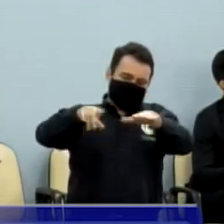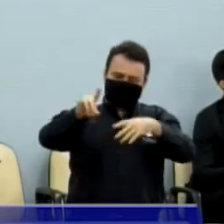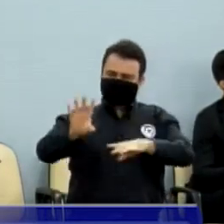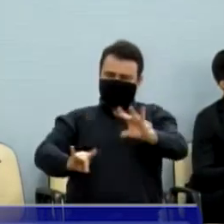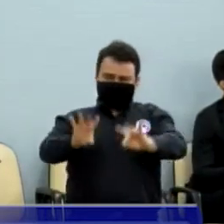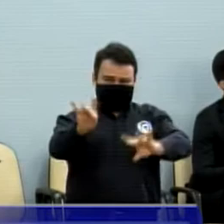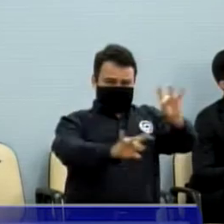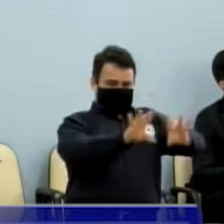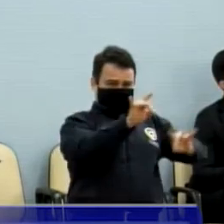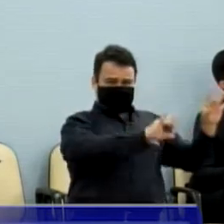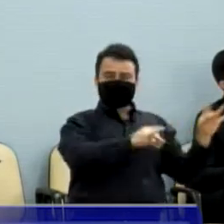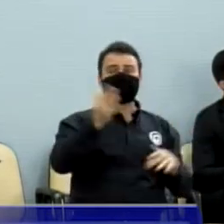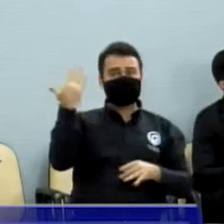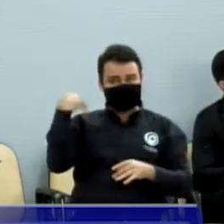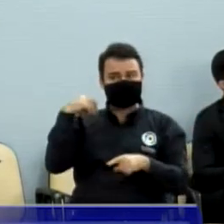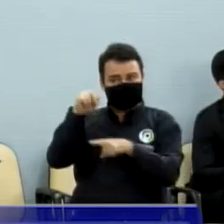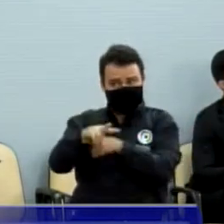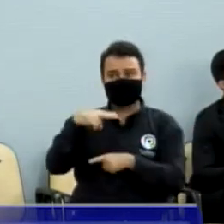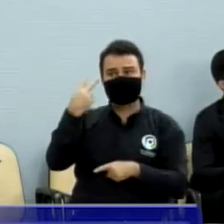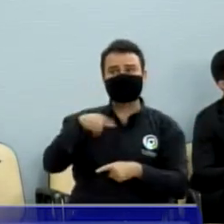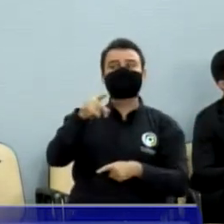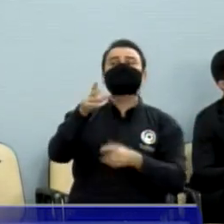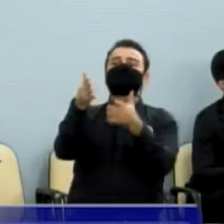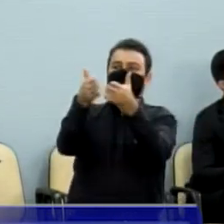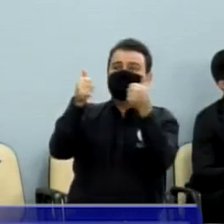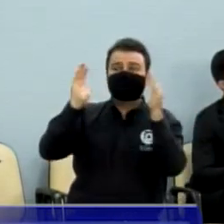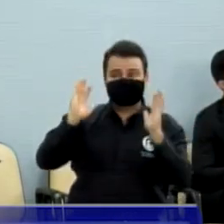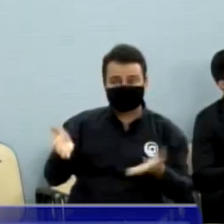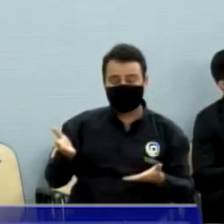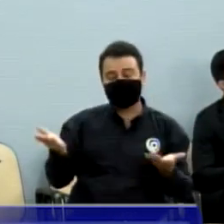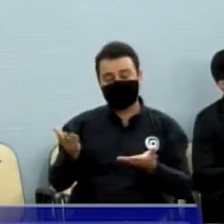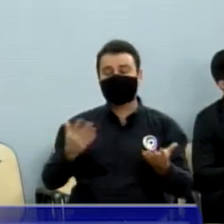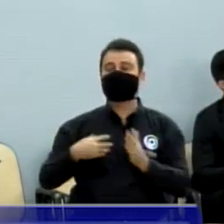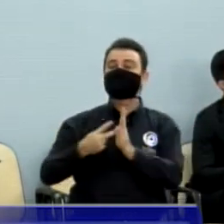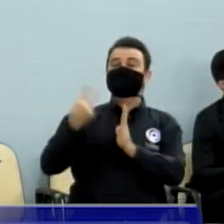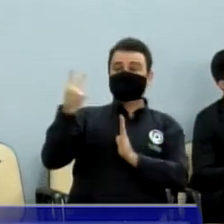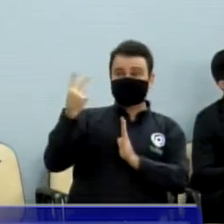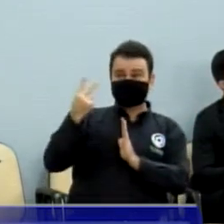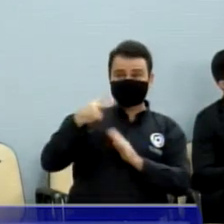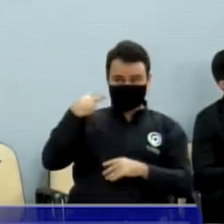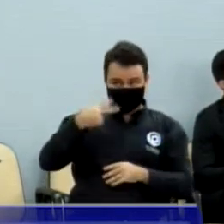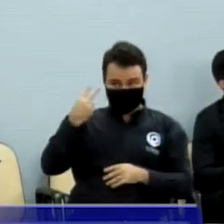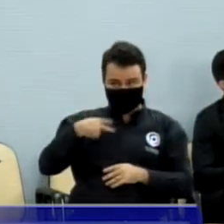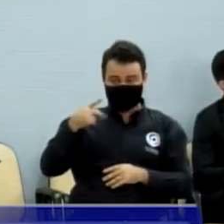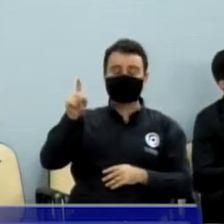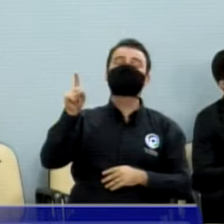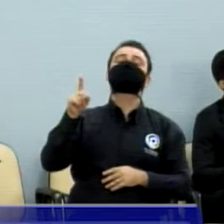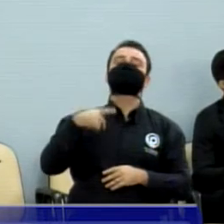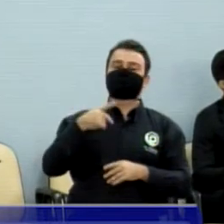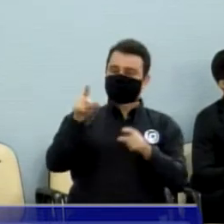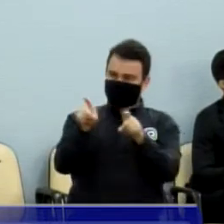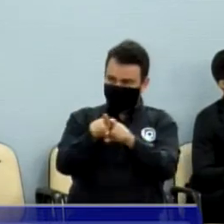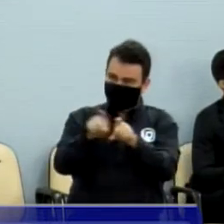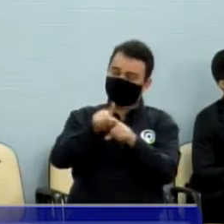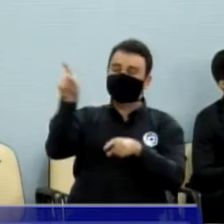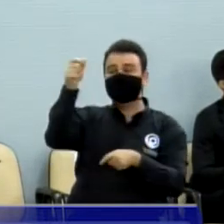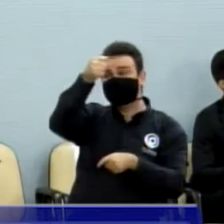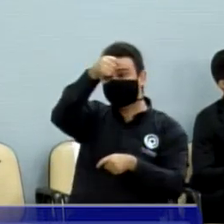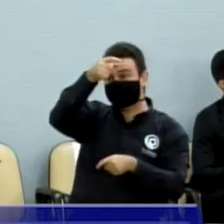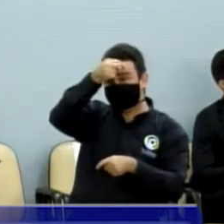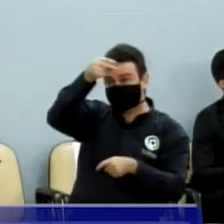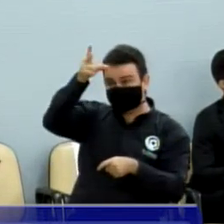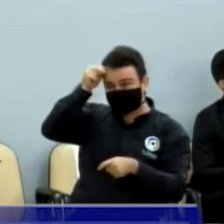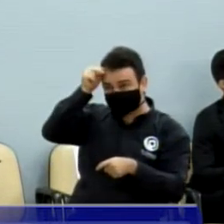intensificamente no segundo mandato. E o prefeito já manifestou, através do